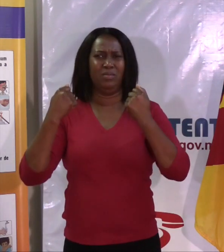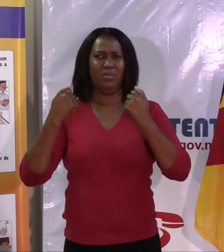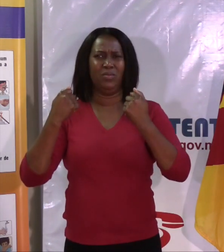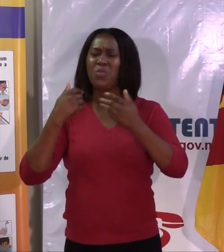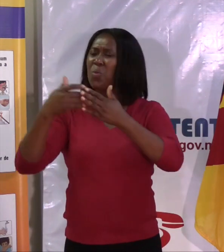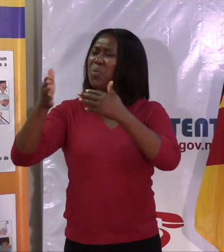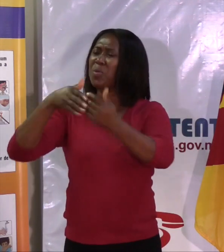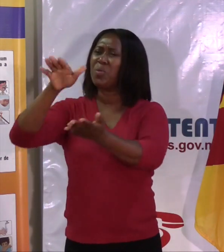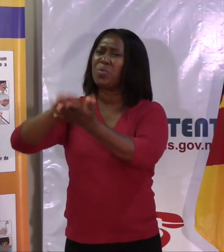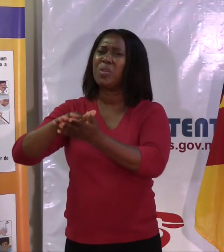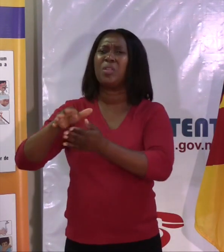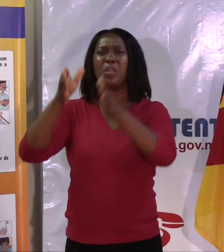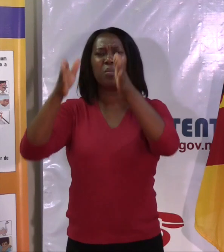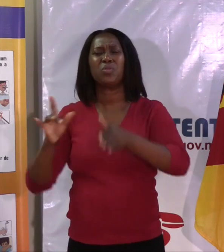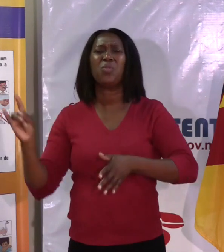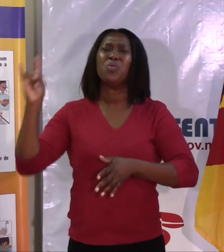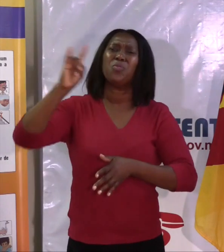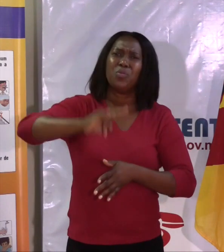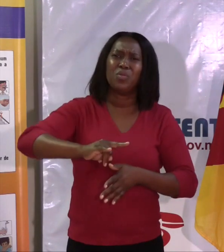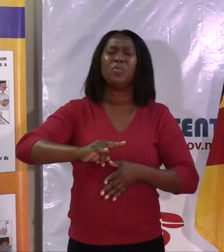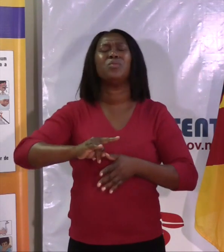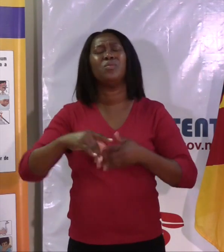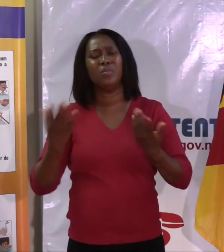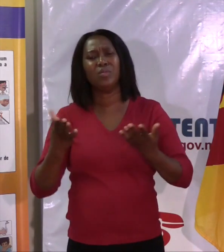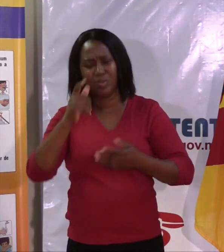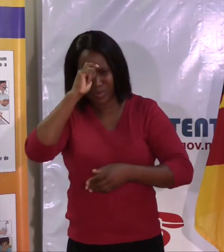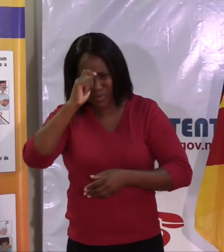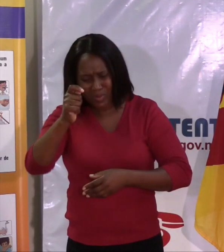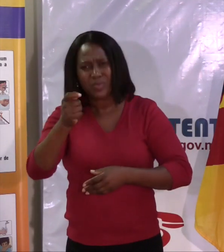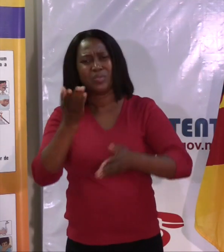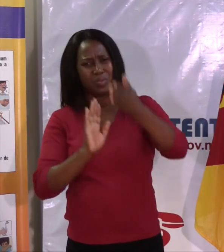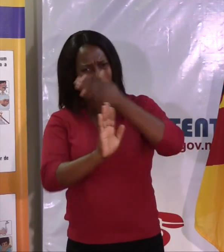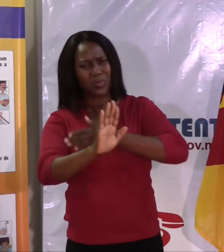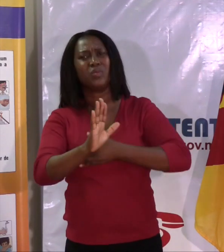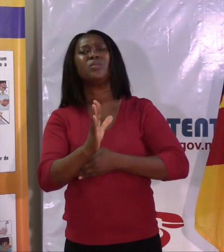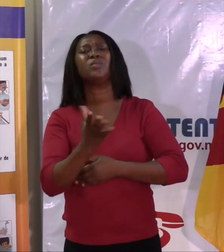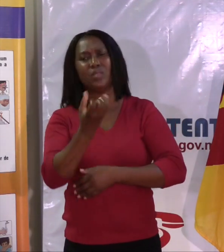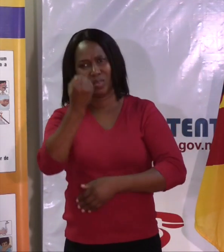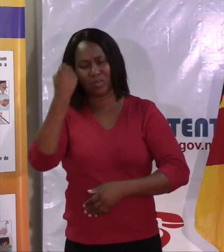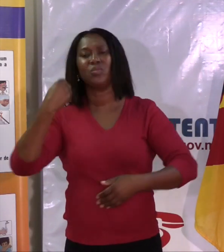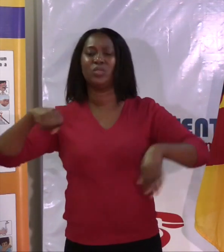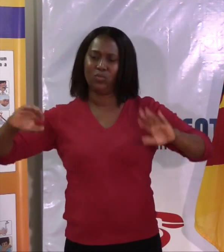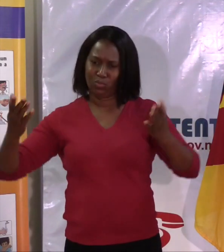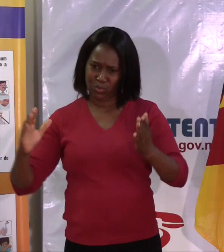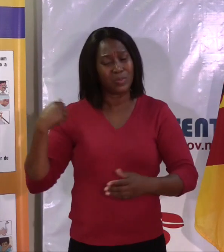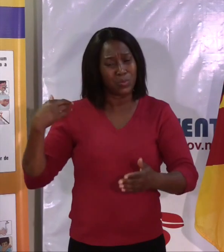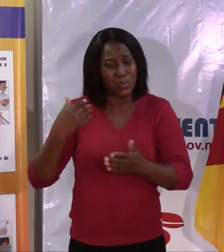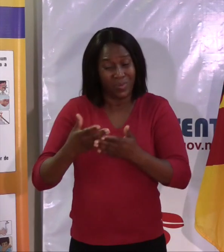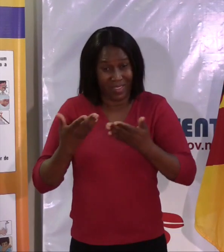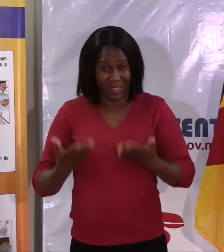cumprimos as medidas, nós vamos conseguir, sim, contribuir para a redução da transmissão do Covid-19. Ao nível da cidade